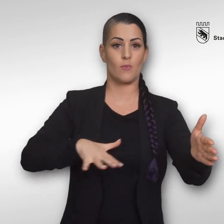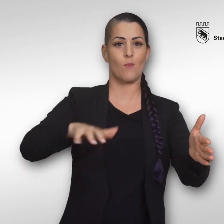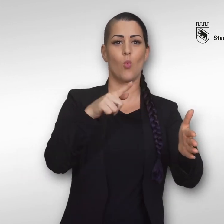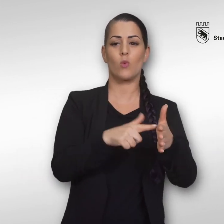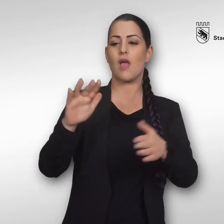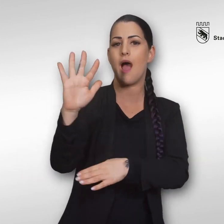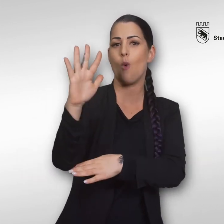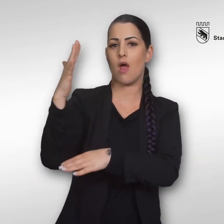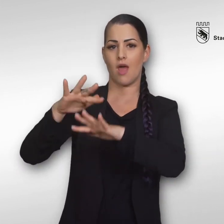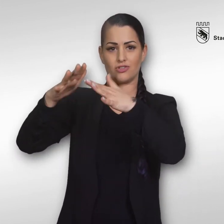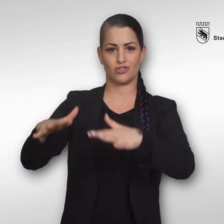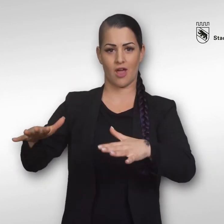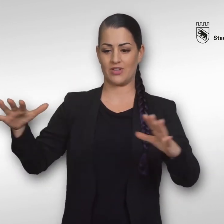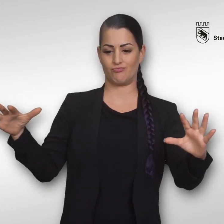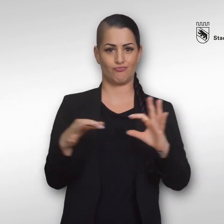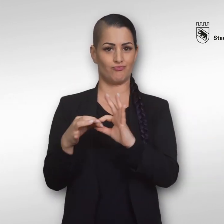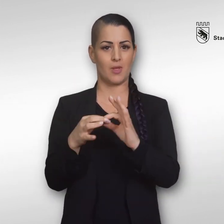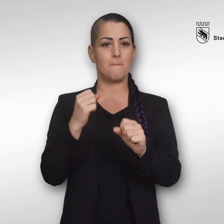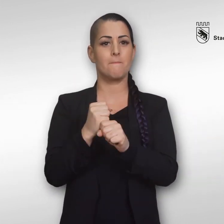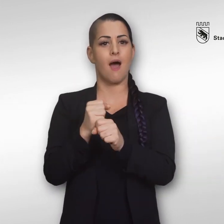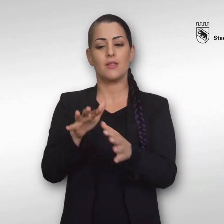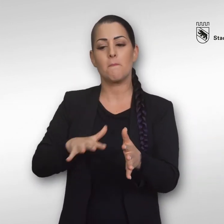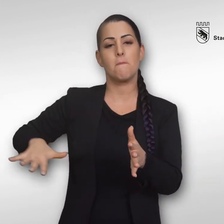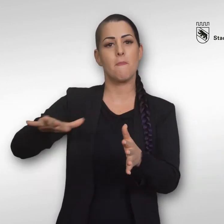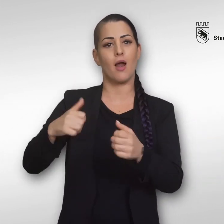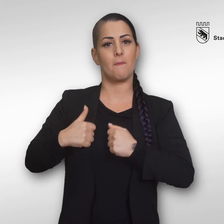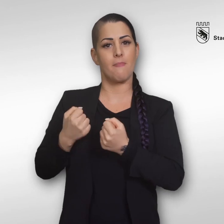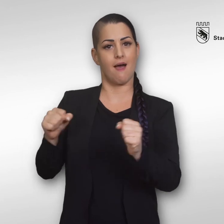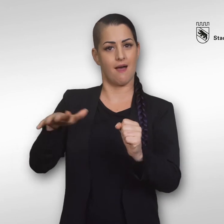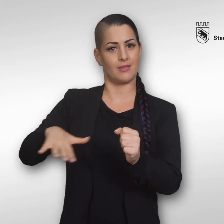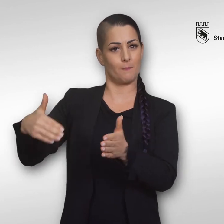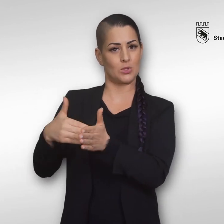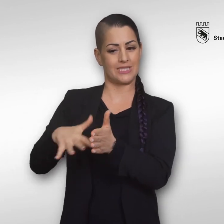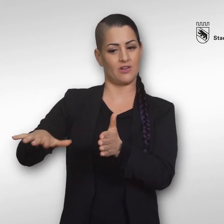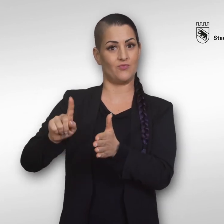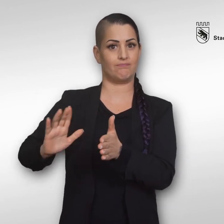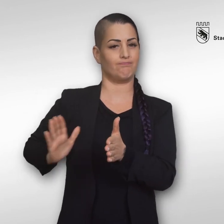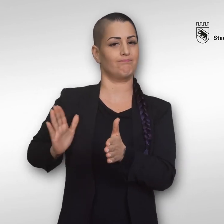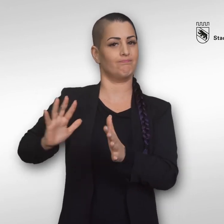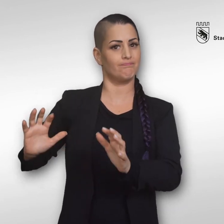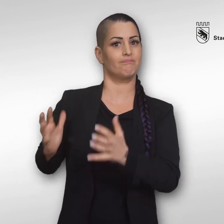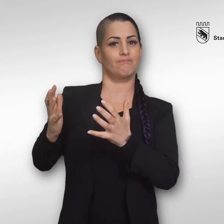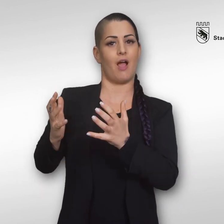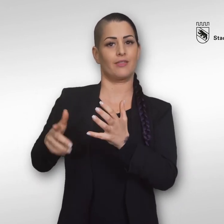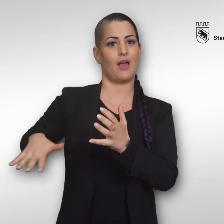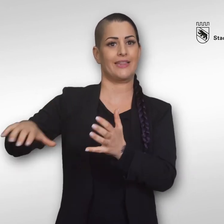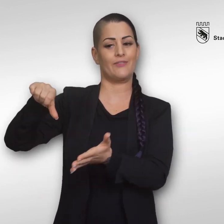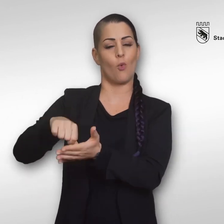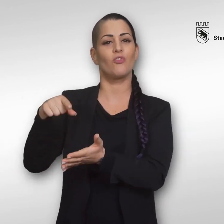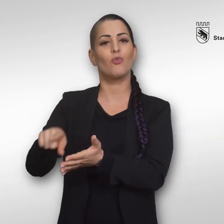Eingebettet in die attraktive Are- und Auenlandschaft bildet das Parkbad in Münsingen einen äußerst attraktiven Erholungsort,